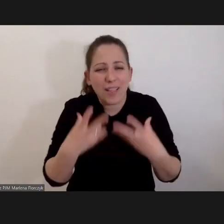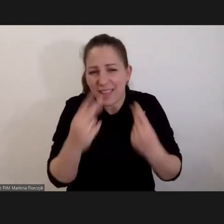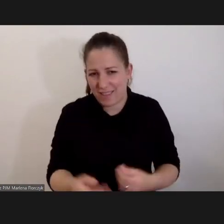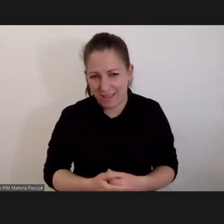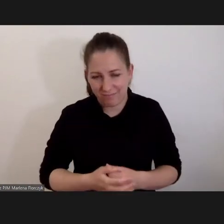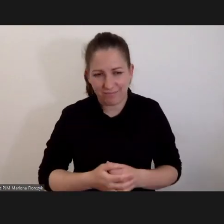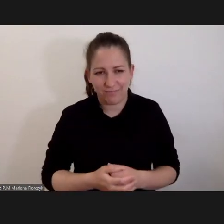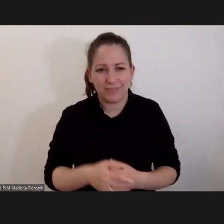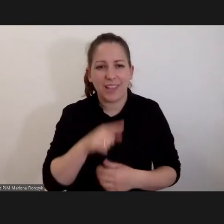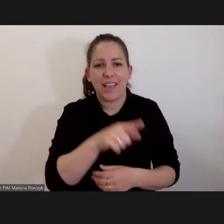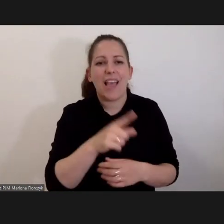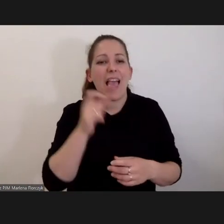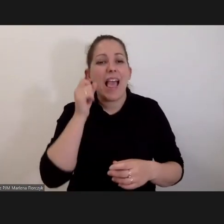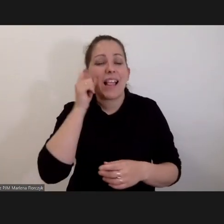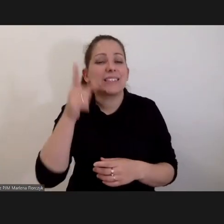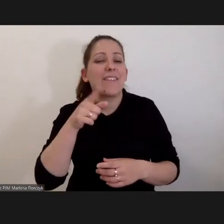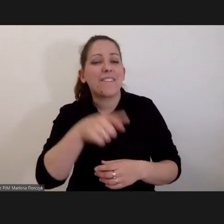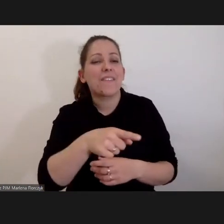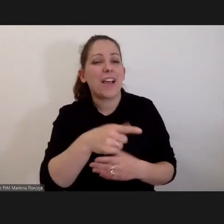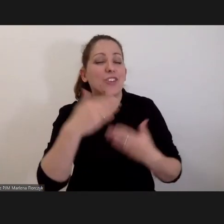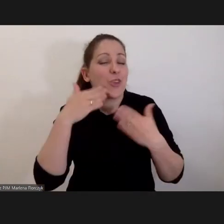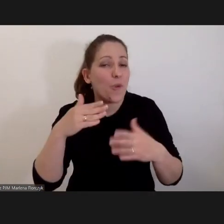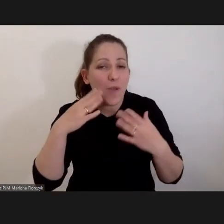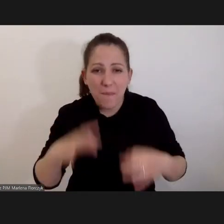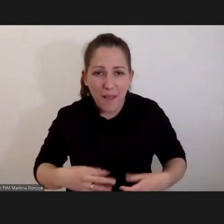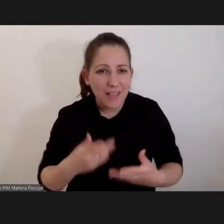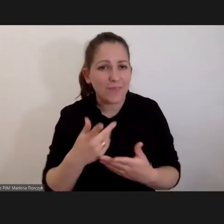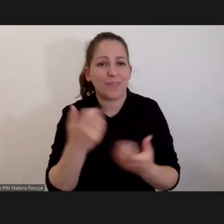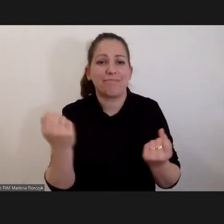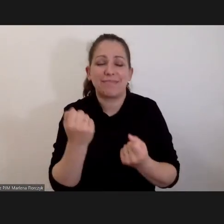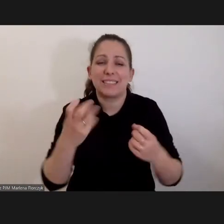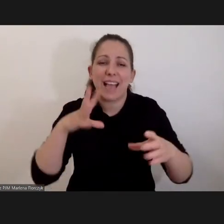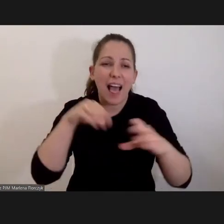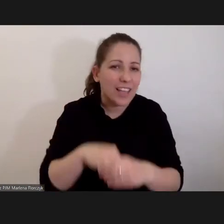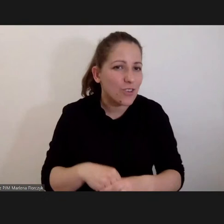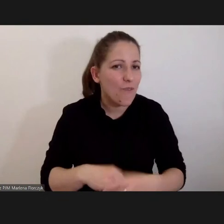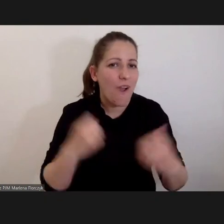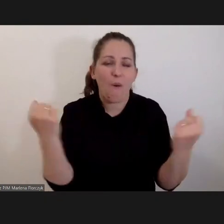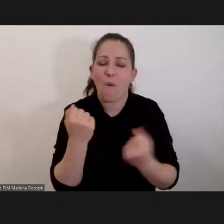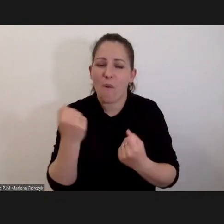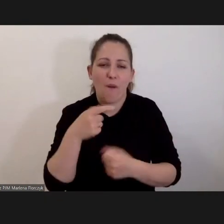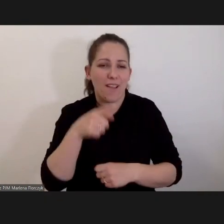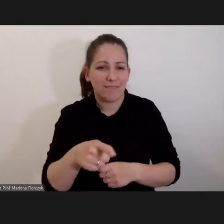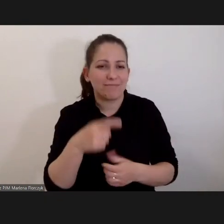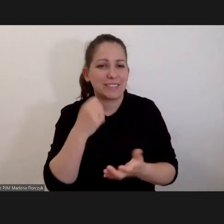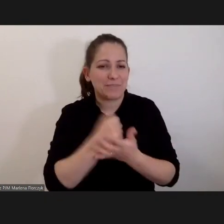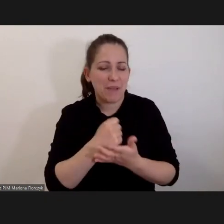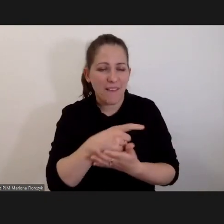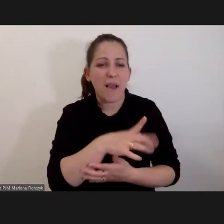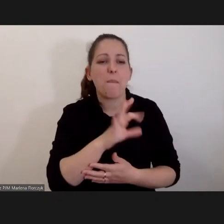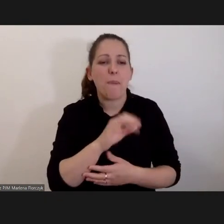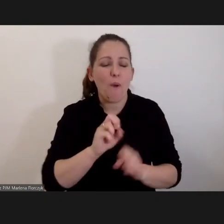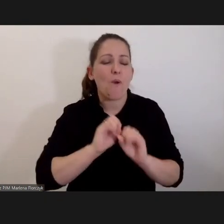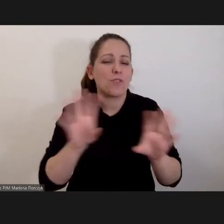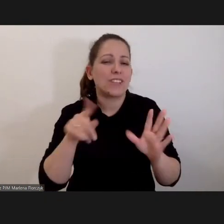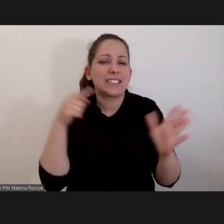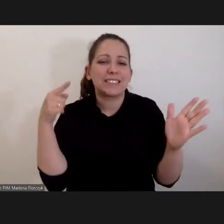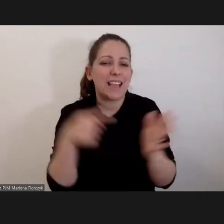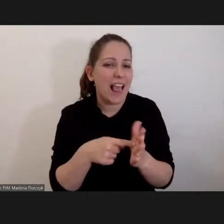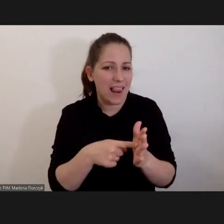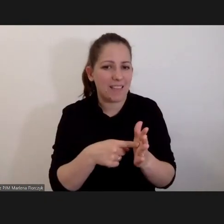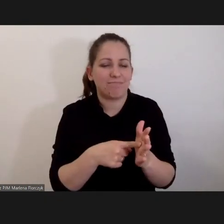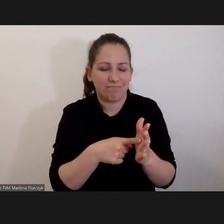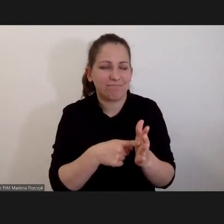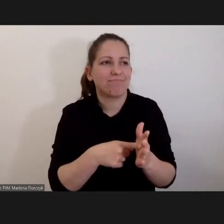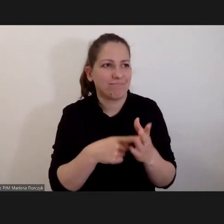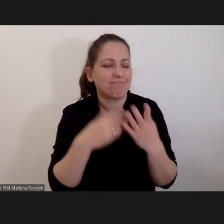Chodzi o wspaniałą inicjatywę, którą wspieram i dziękuję Państwu za to zaangażowanie w tą sprawę, bo oczywiście cel uświęca